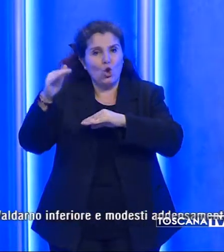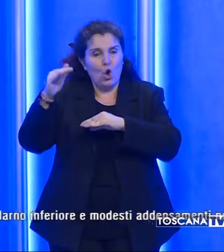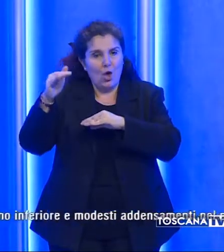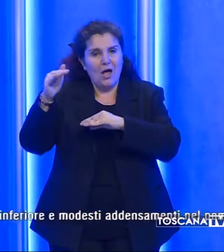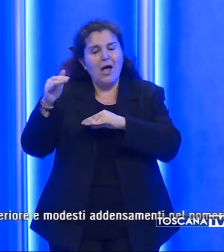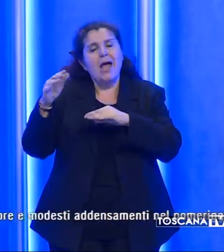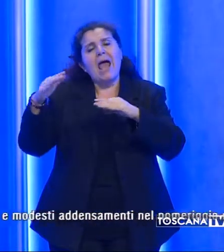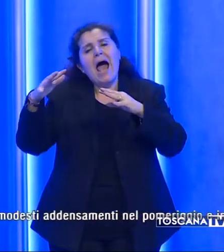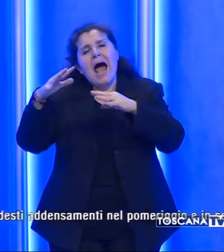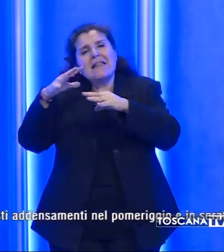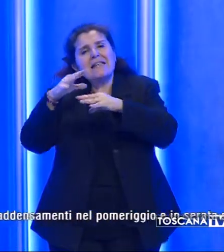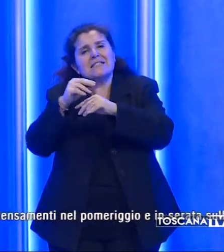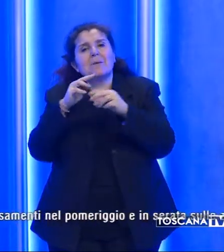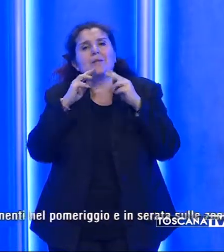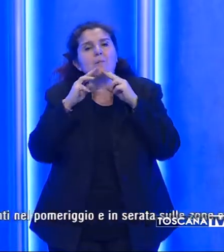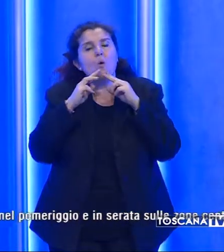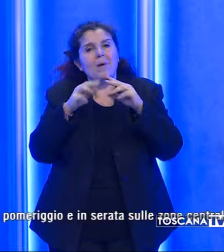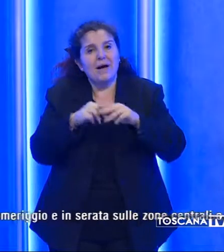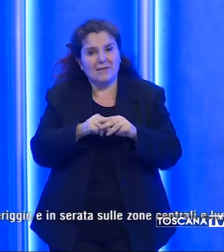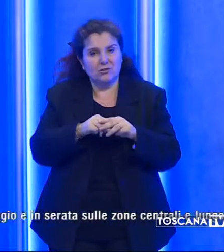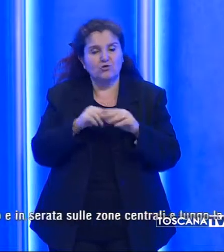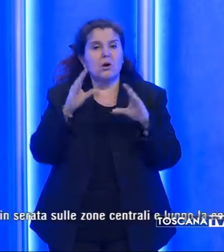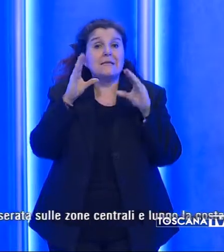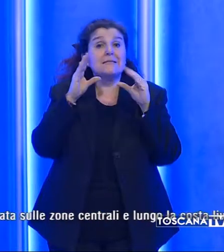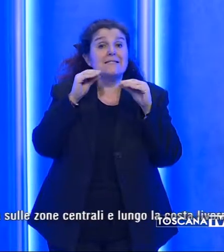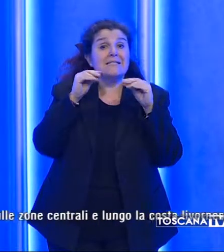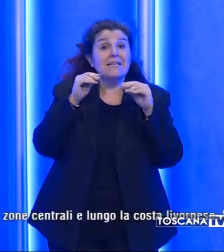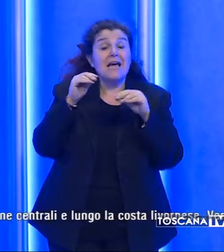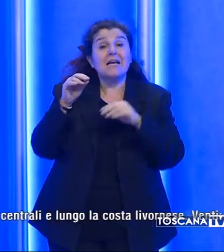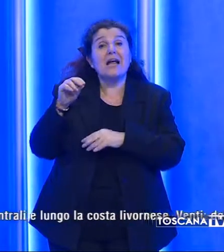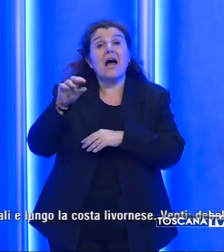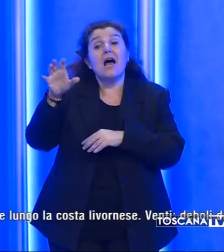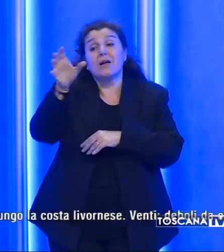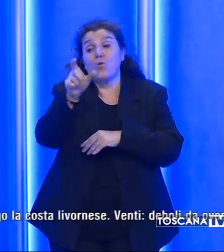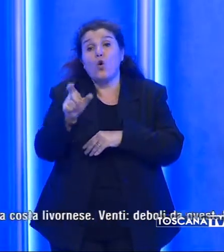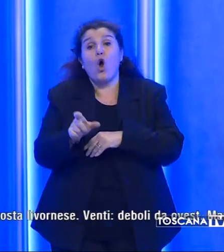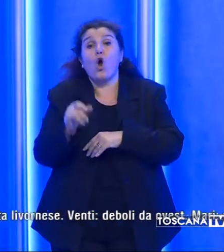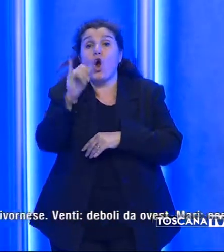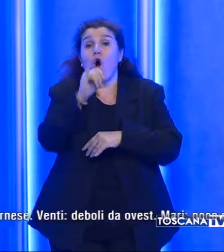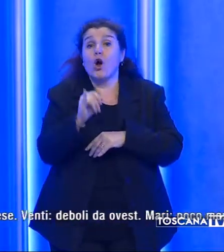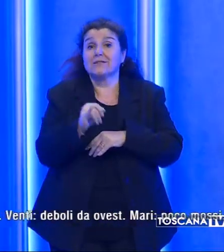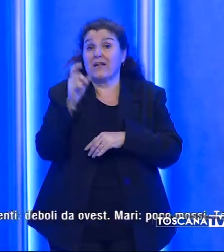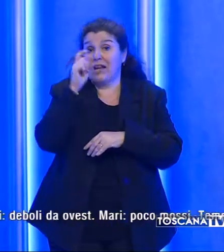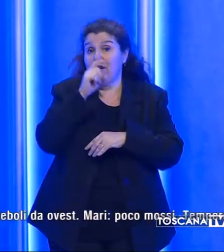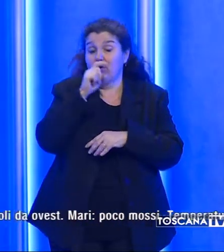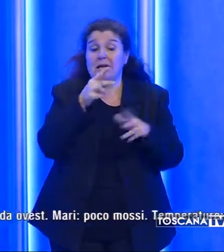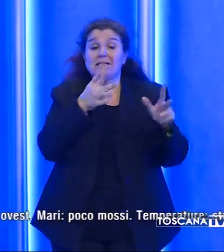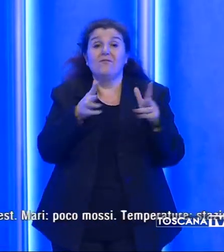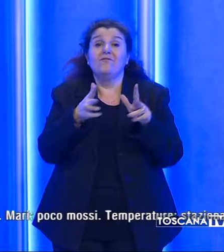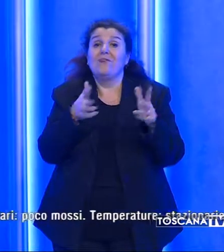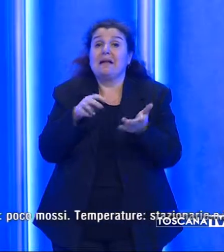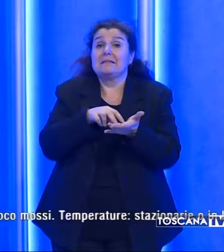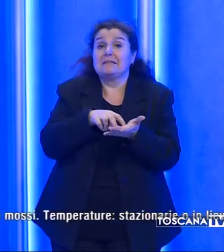modesti addensamenti nel pomeriggio e in serata sulle zone centrali lungo la costa livornese. I venti sono